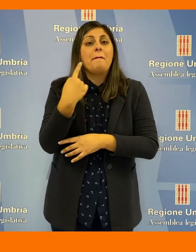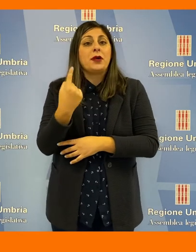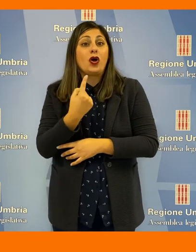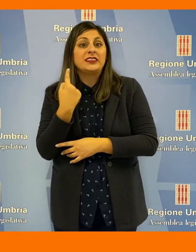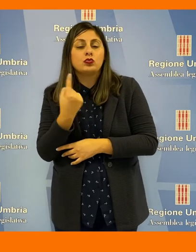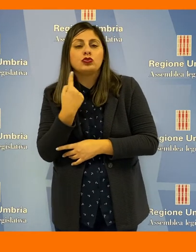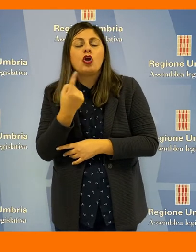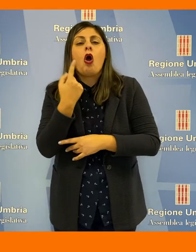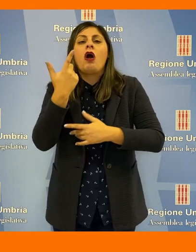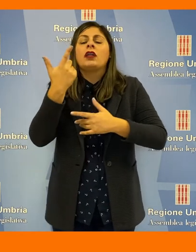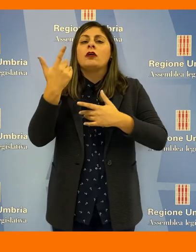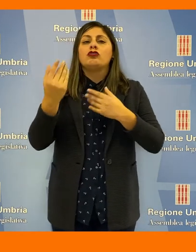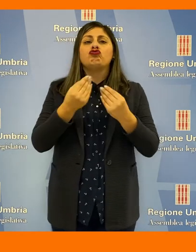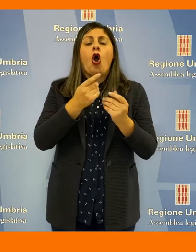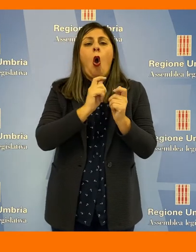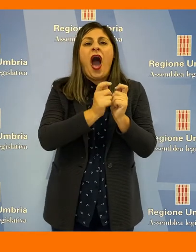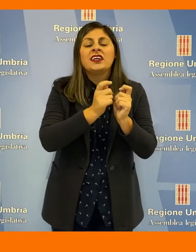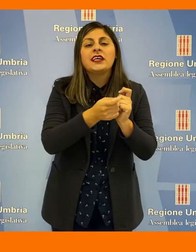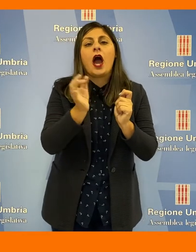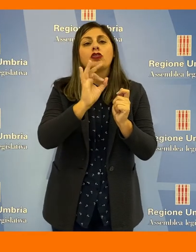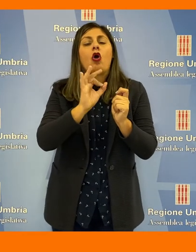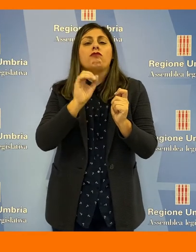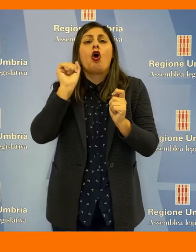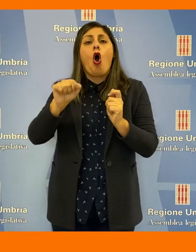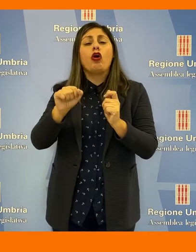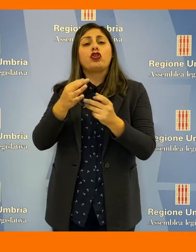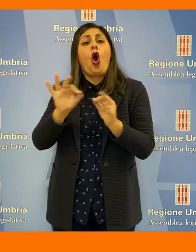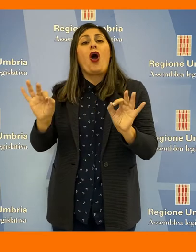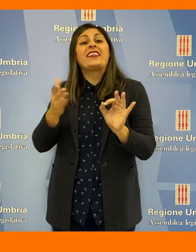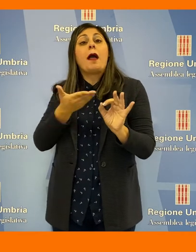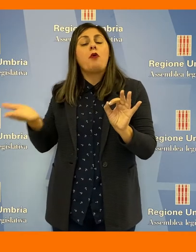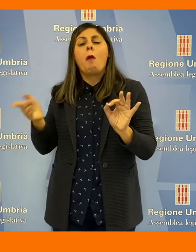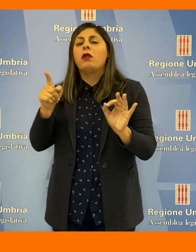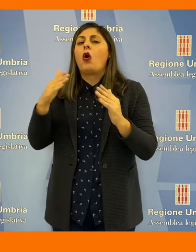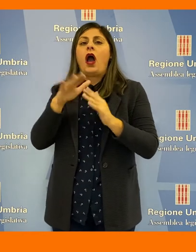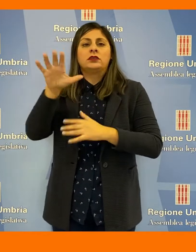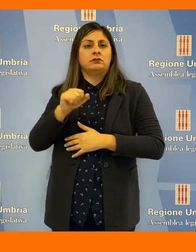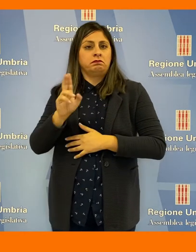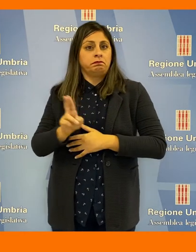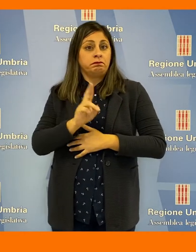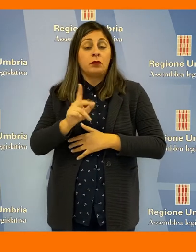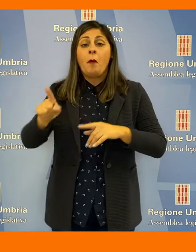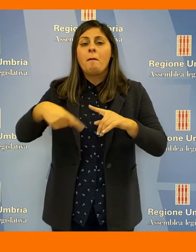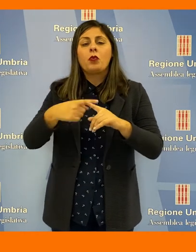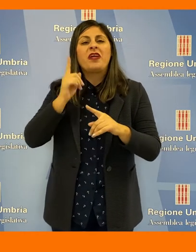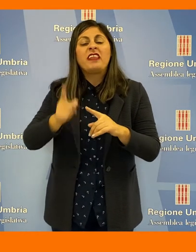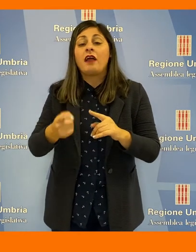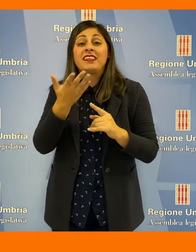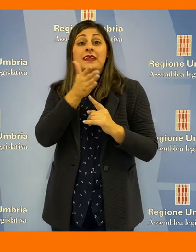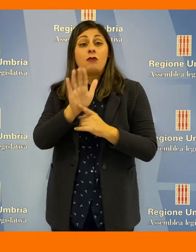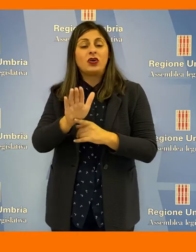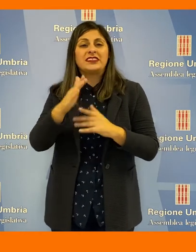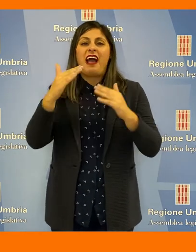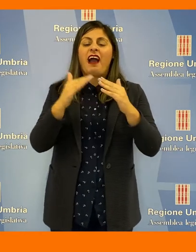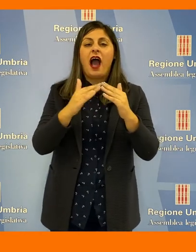condannati per reati legati a droga, prostituzione, gioco d'azzardo o contro l'ordine pubblico. Si dovrà